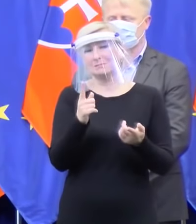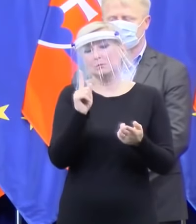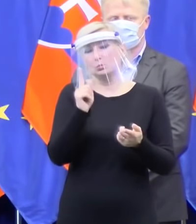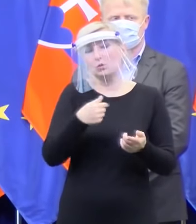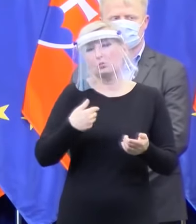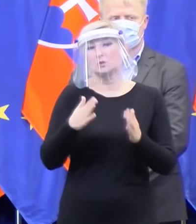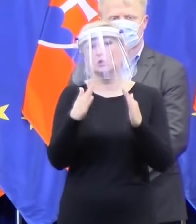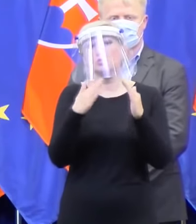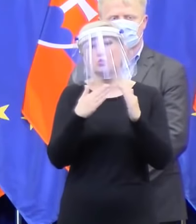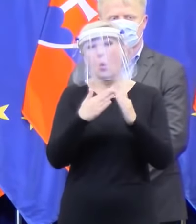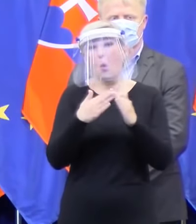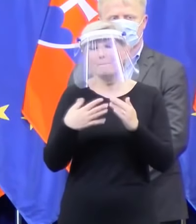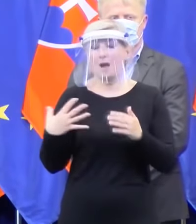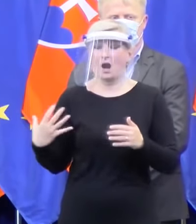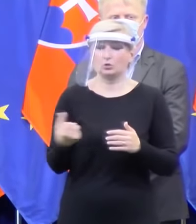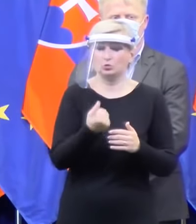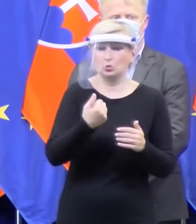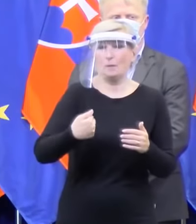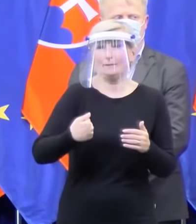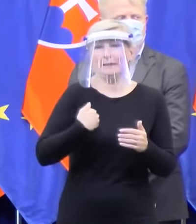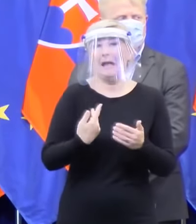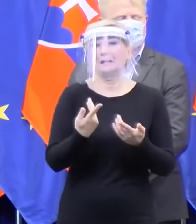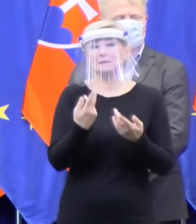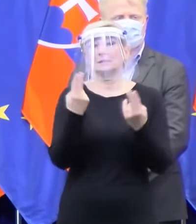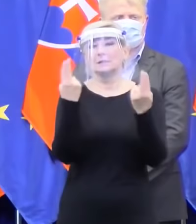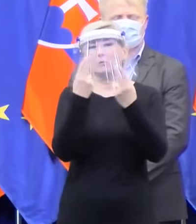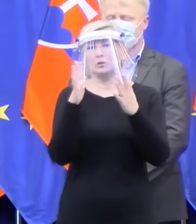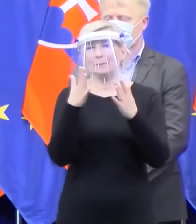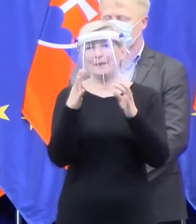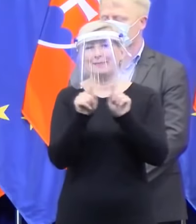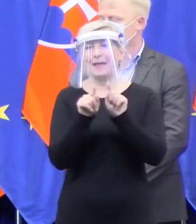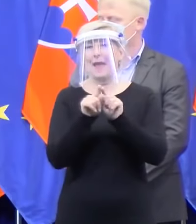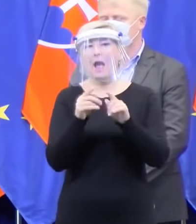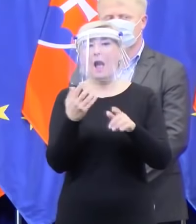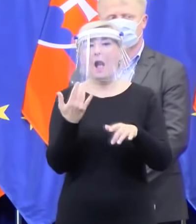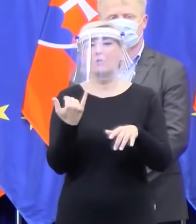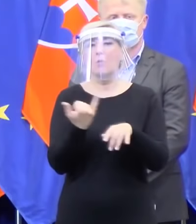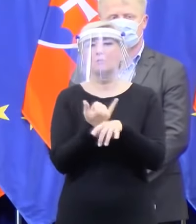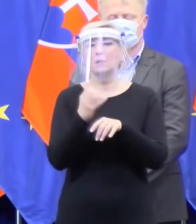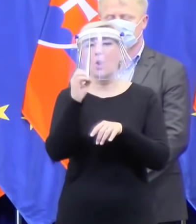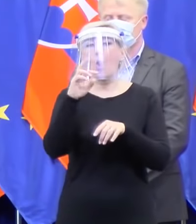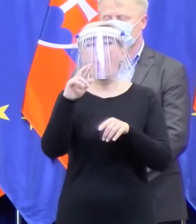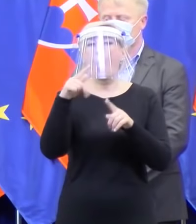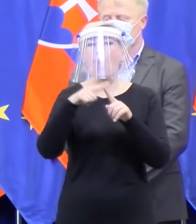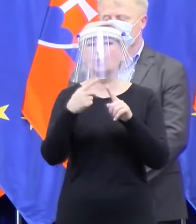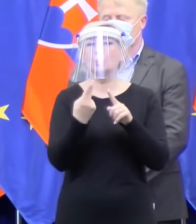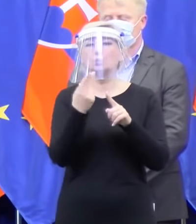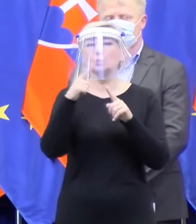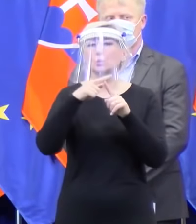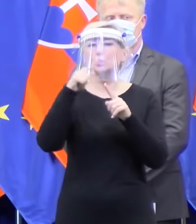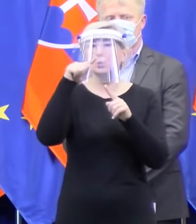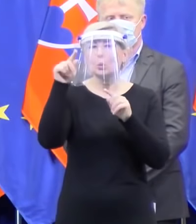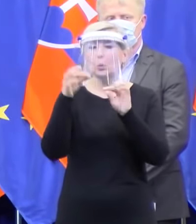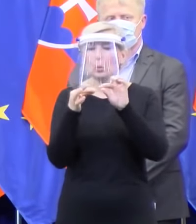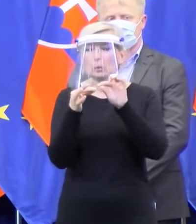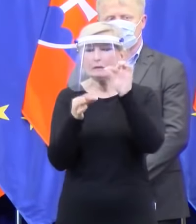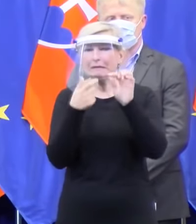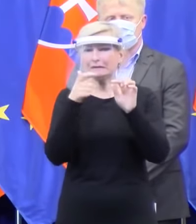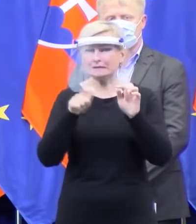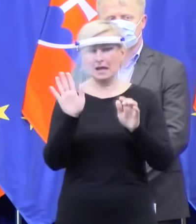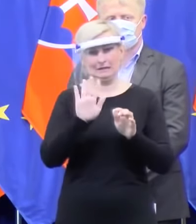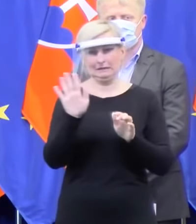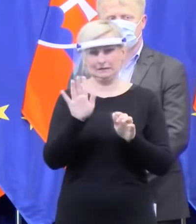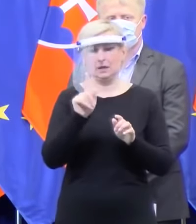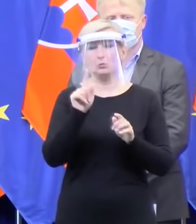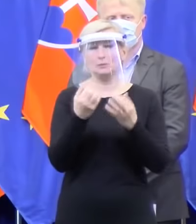merať. Jasné, že nie Hortučové. Moja posledná otázka, čo sa týka ďalších zmluv, ktoré uzavrela správa štátnych motných rezerv, tie